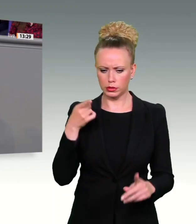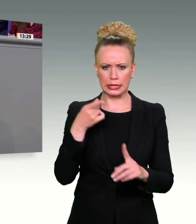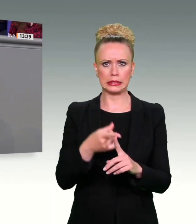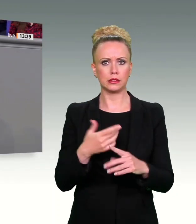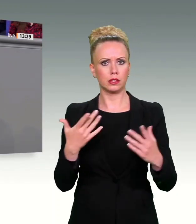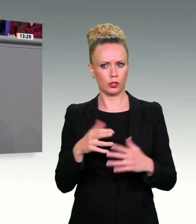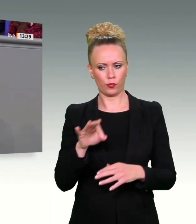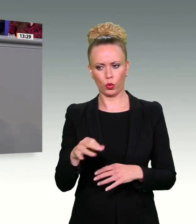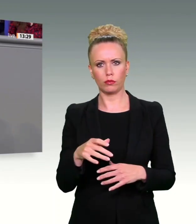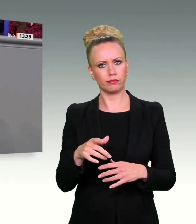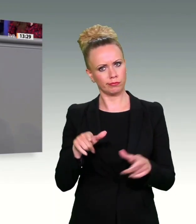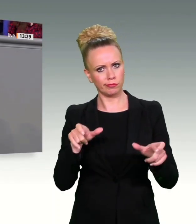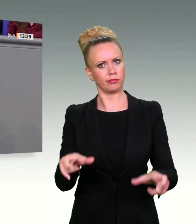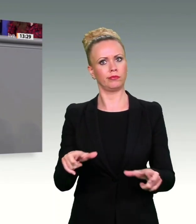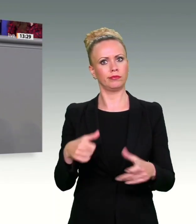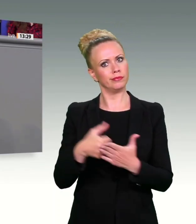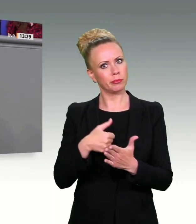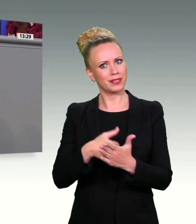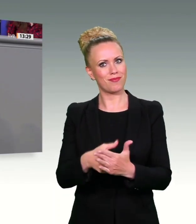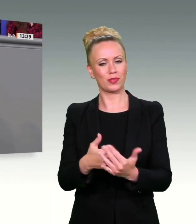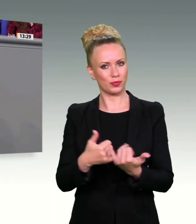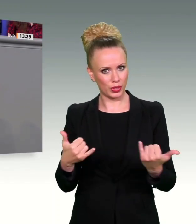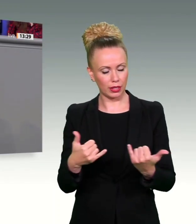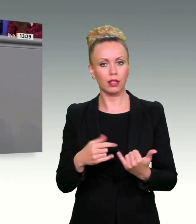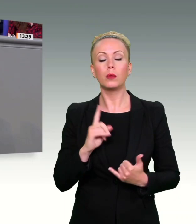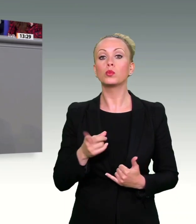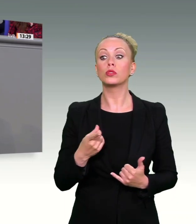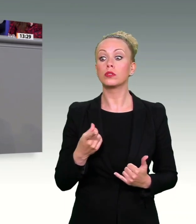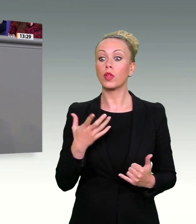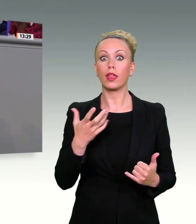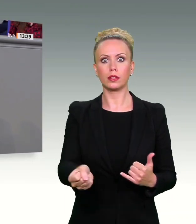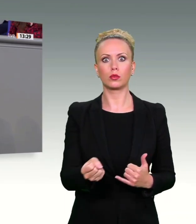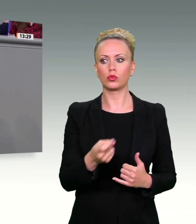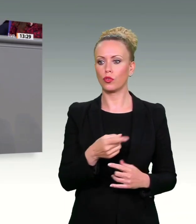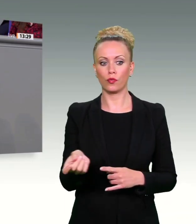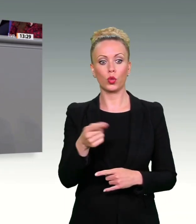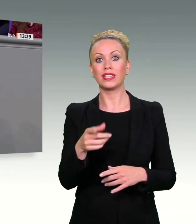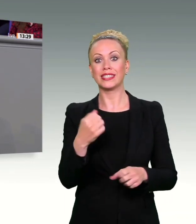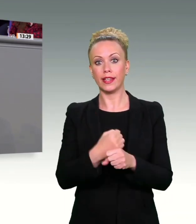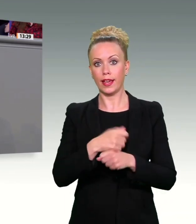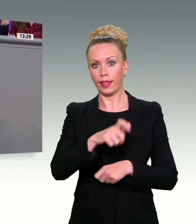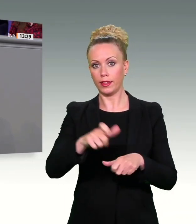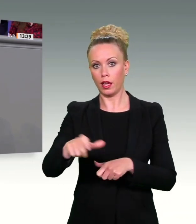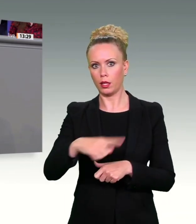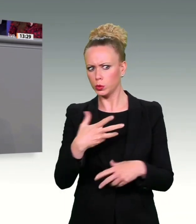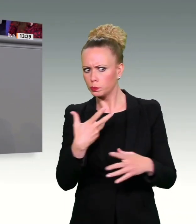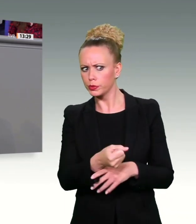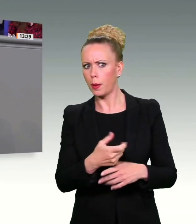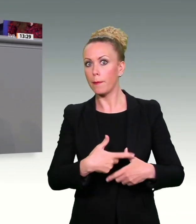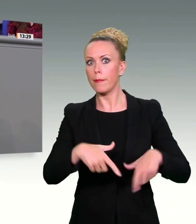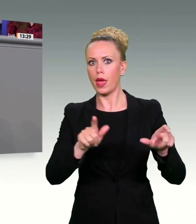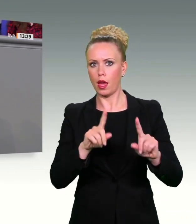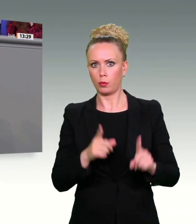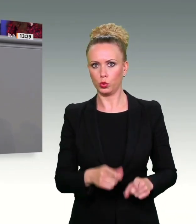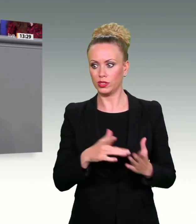Ansicht der Fragesteller daher sein, das Entdeckungsrisiko für die Täterinnen und Täter spürbar zu erhöhen, Ermittlungen